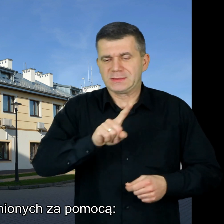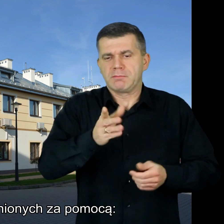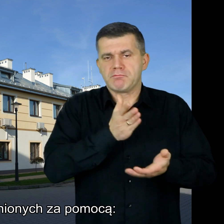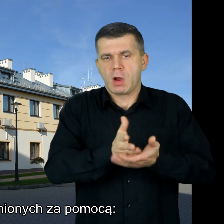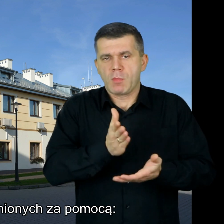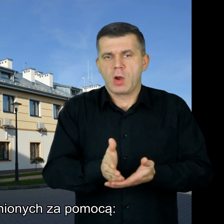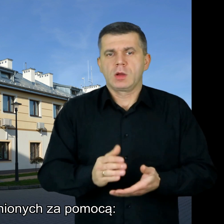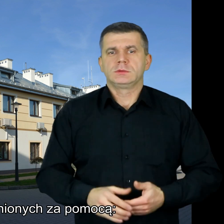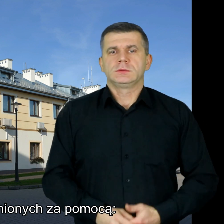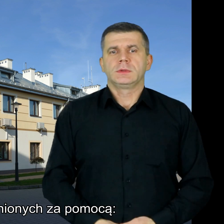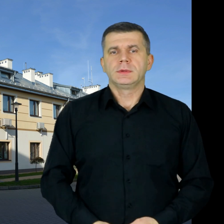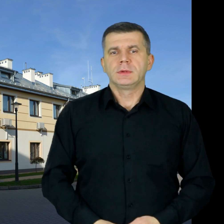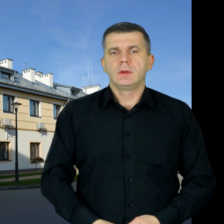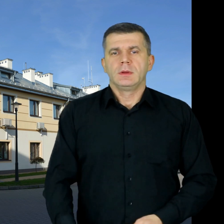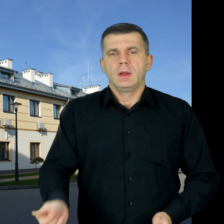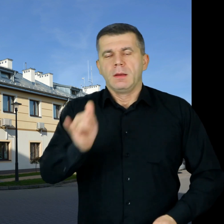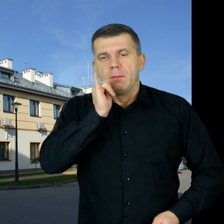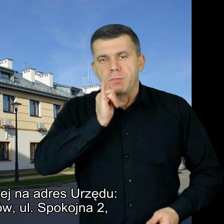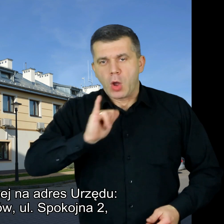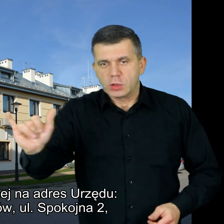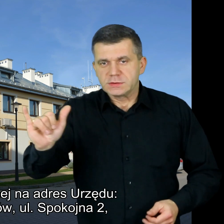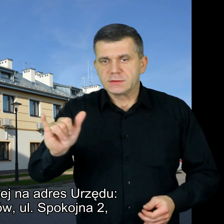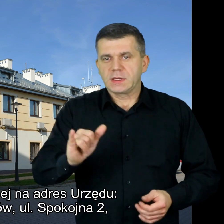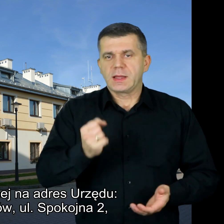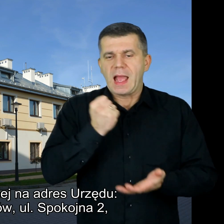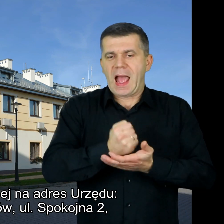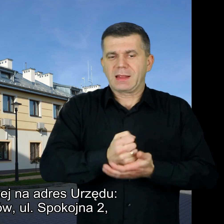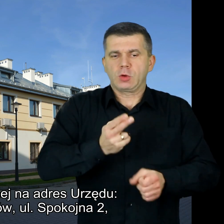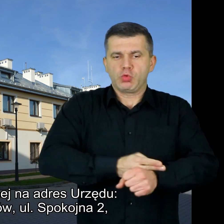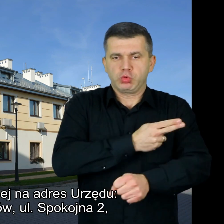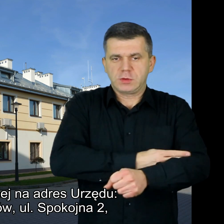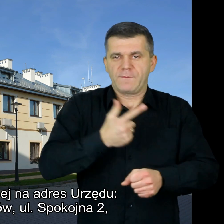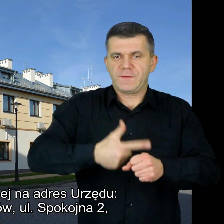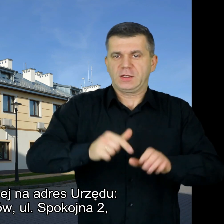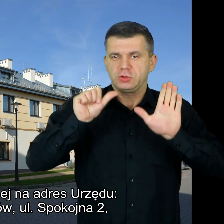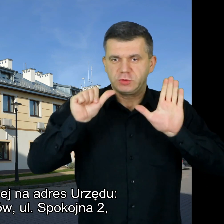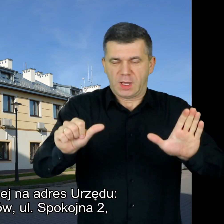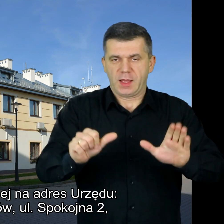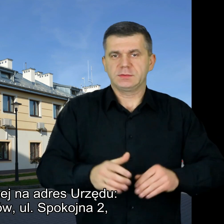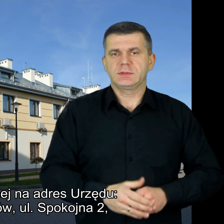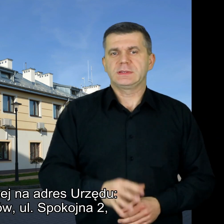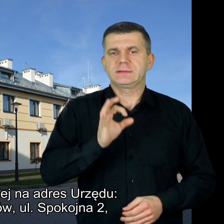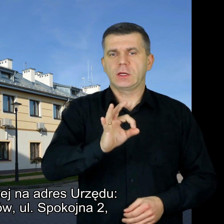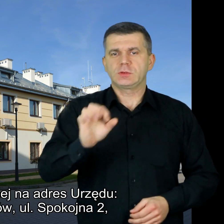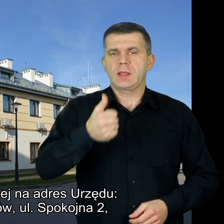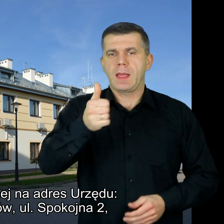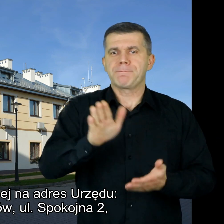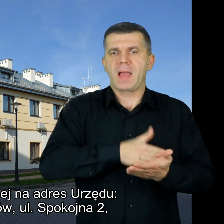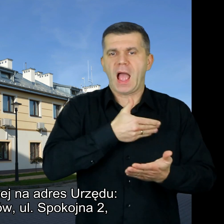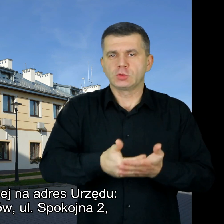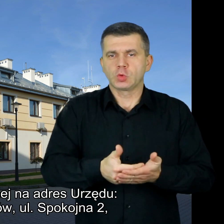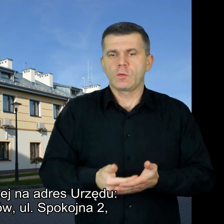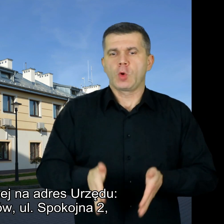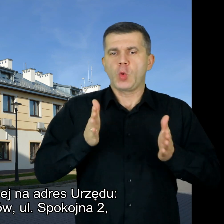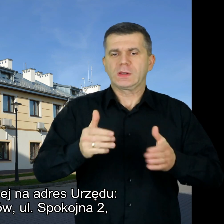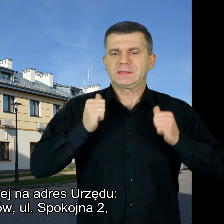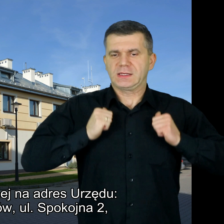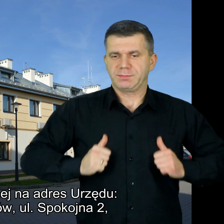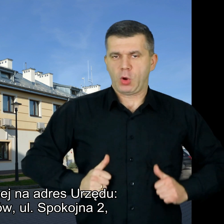uprawnionych za pomocą Poczty tradycyjnej na adres urzędu 26 001 Masłów,